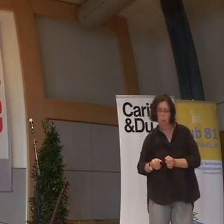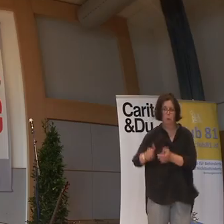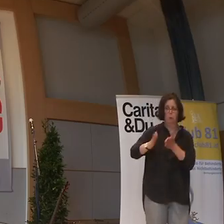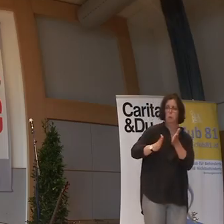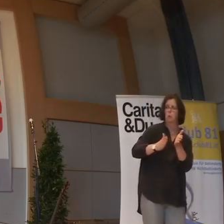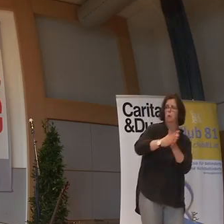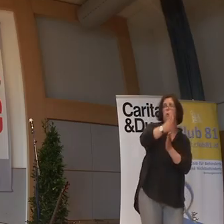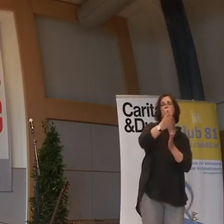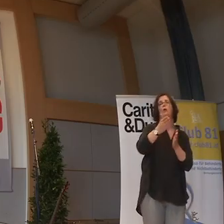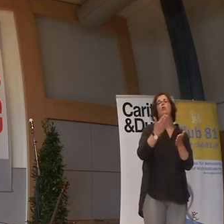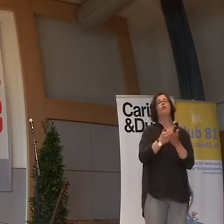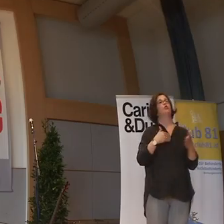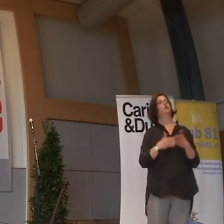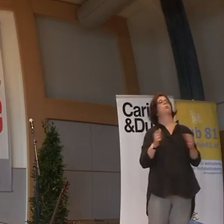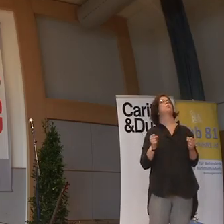Also bin ich still.